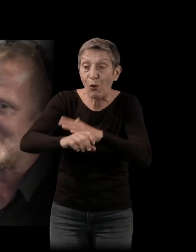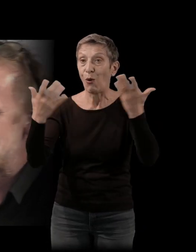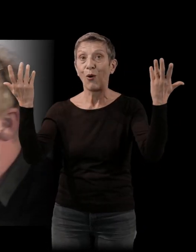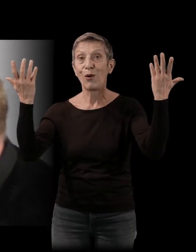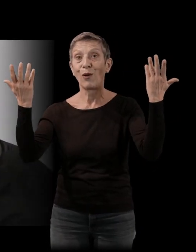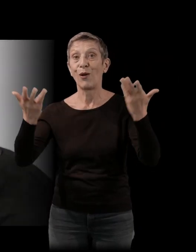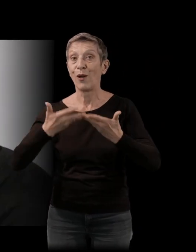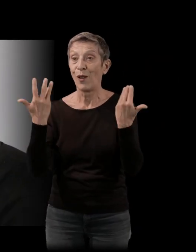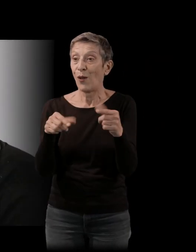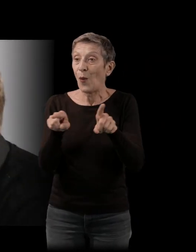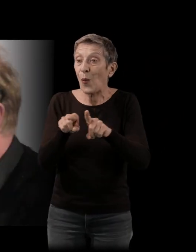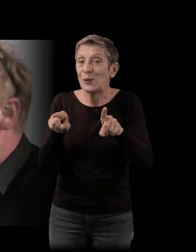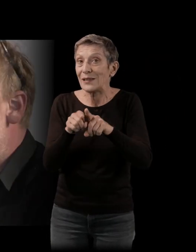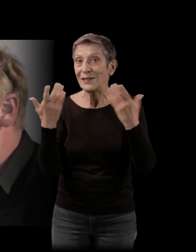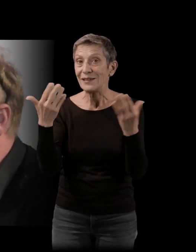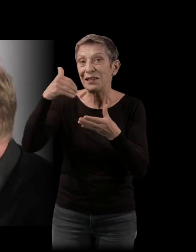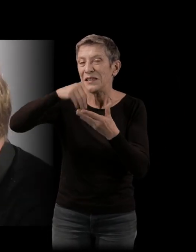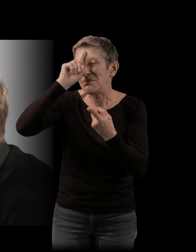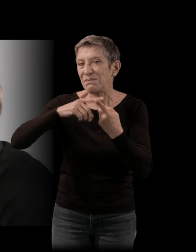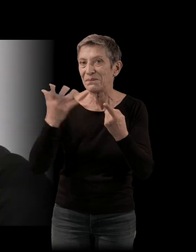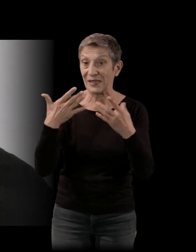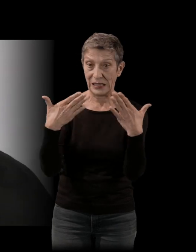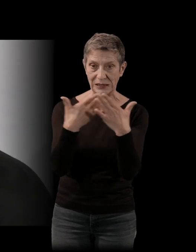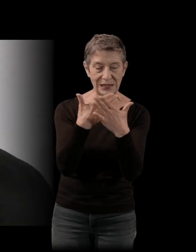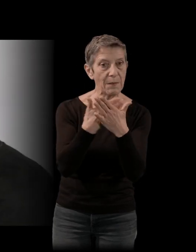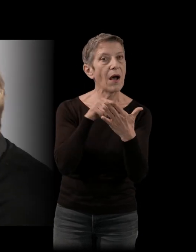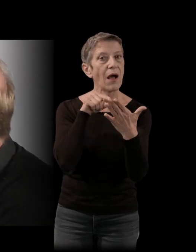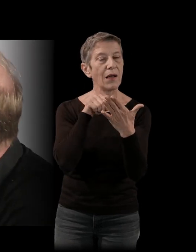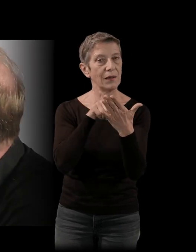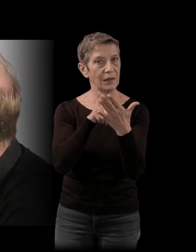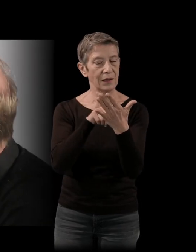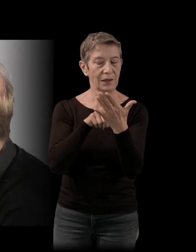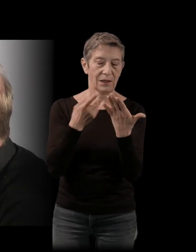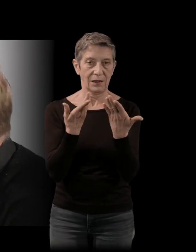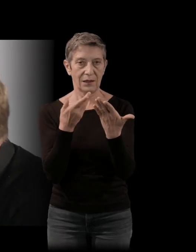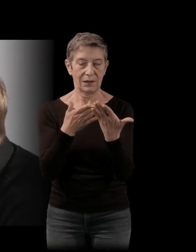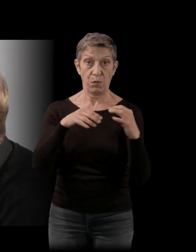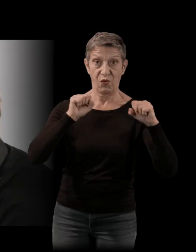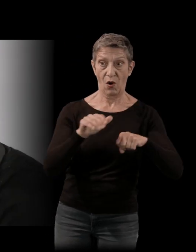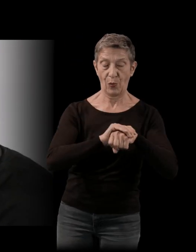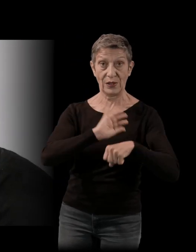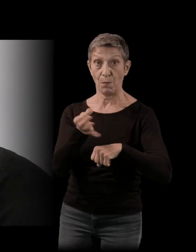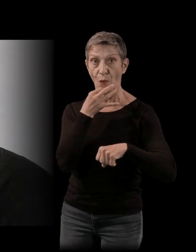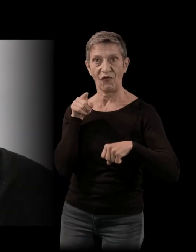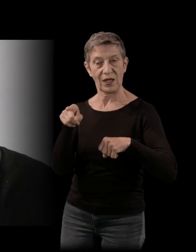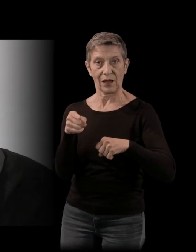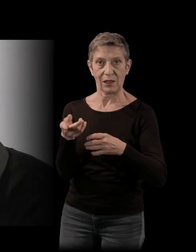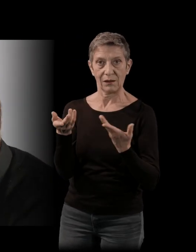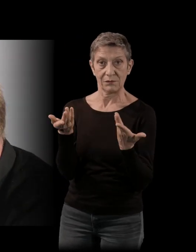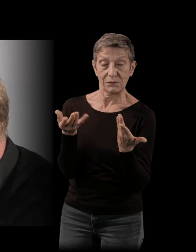finalement de la manière dont le cinéma est aussi un instrument de pouvoir et de politique. Donc voilà vraiment beaucoup d'enjeux qu'on va évoquer avec